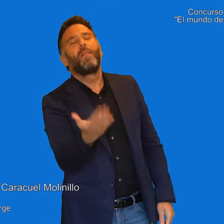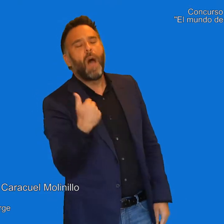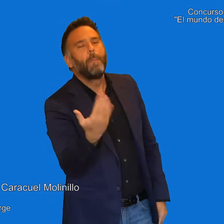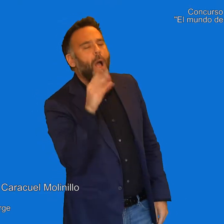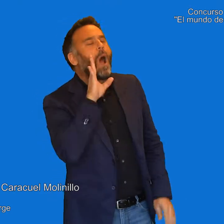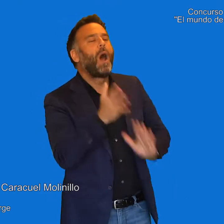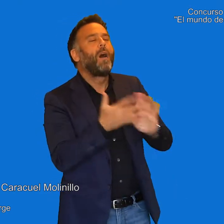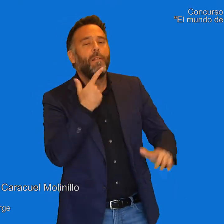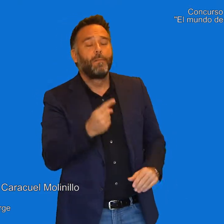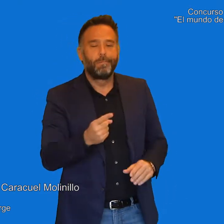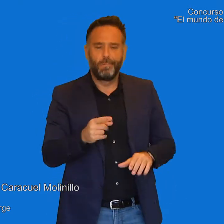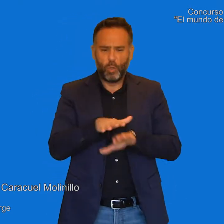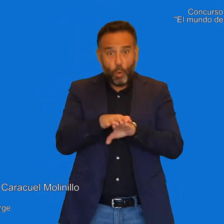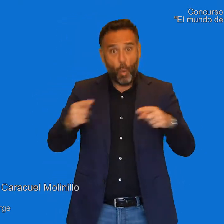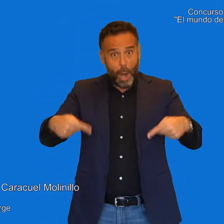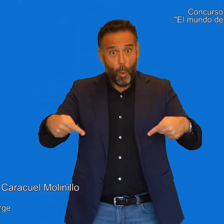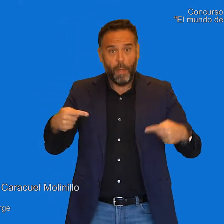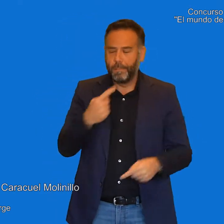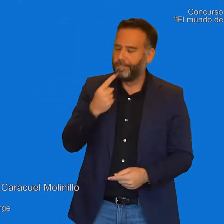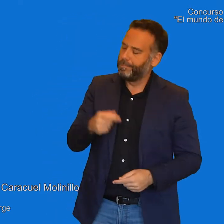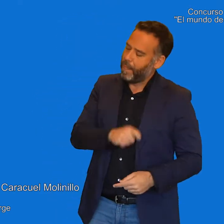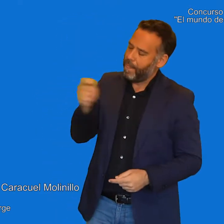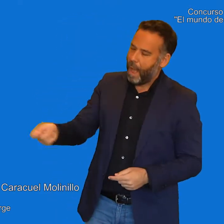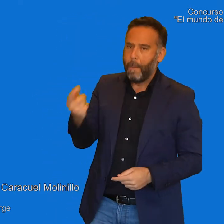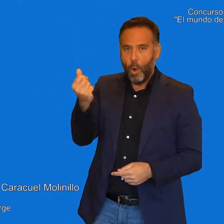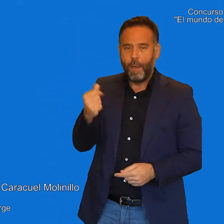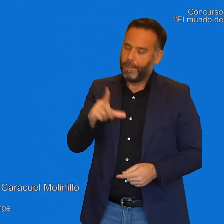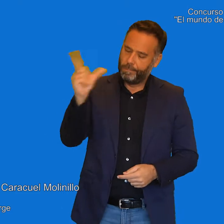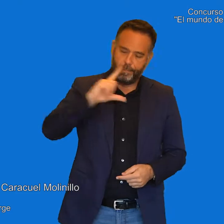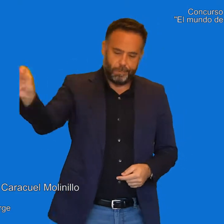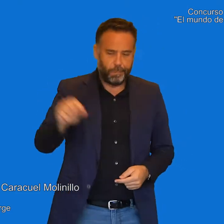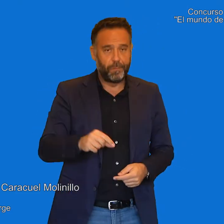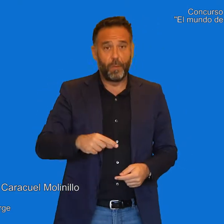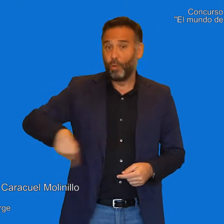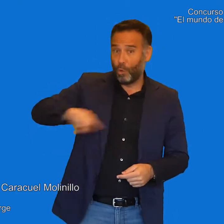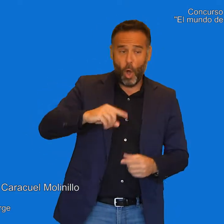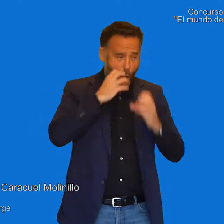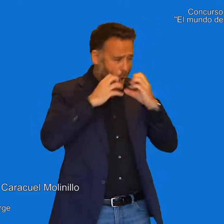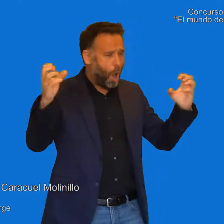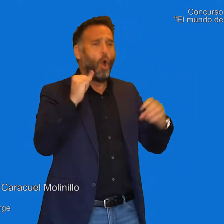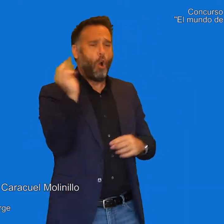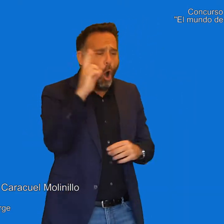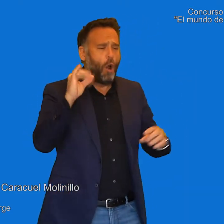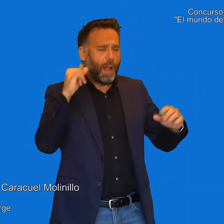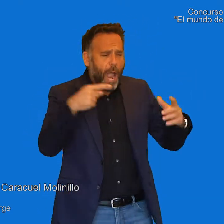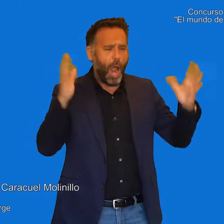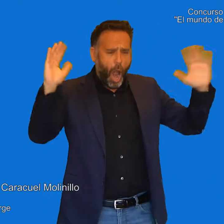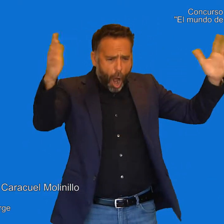Así que la tortuga tuvo que darla y se marchó. Todos empezaron a gritar, Jorge, Jorge,